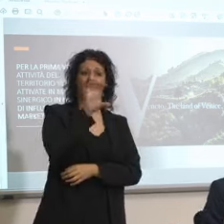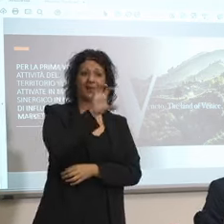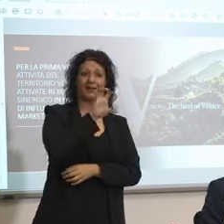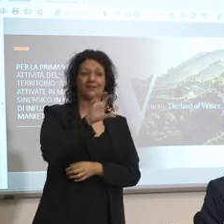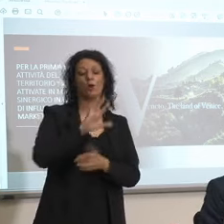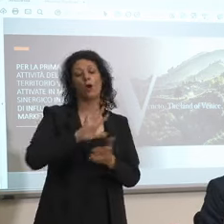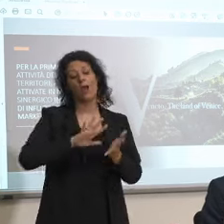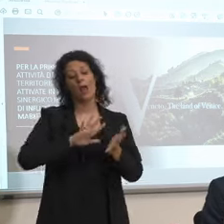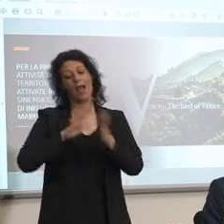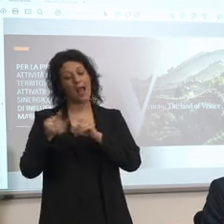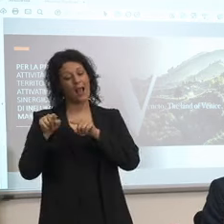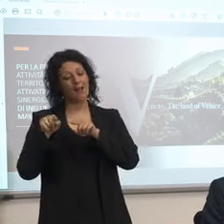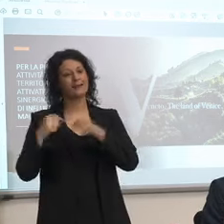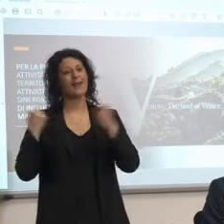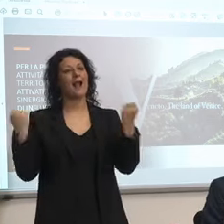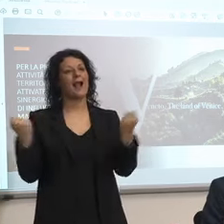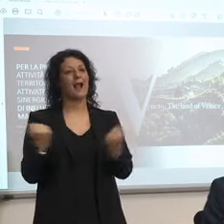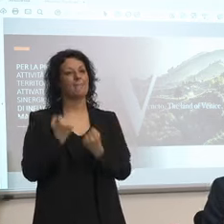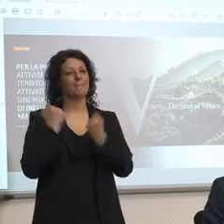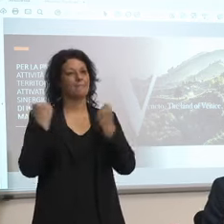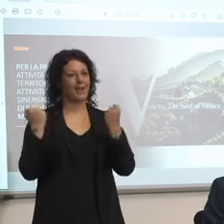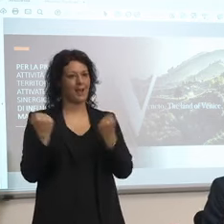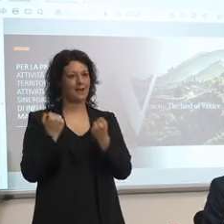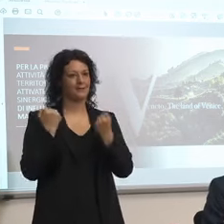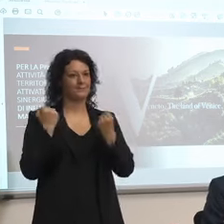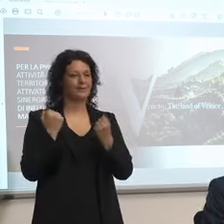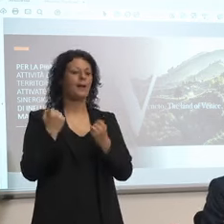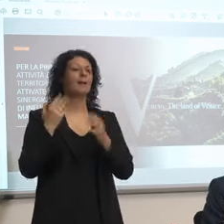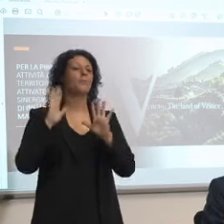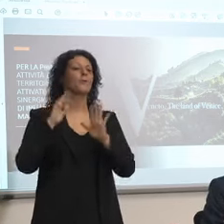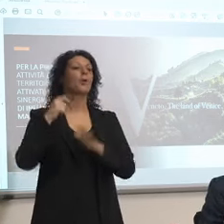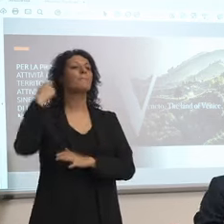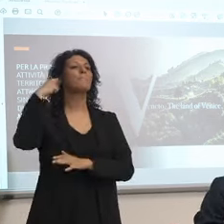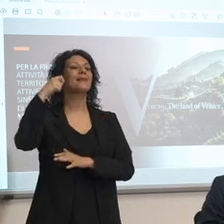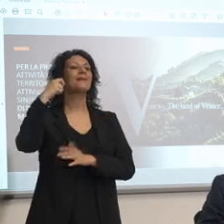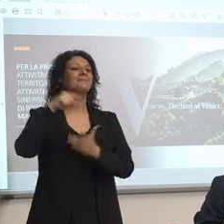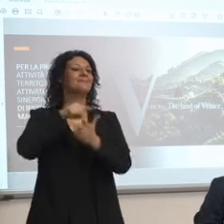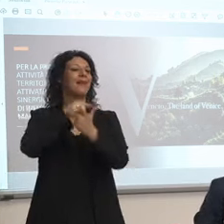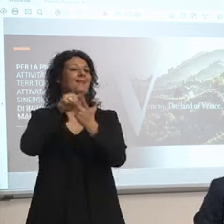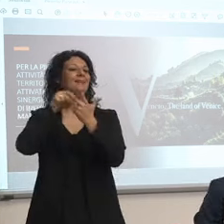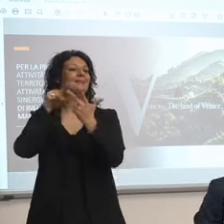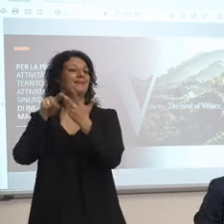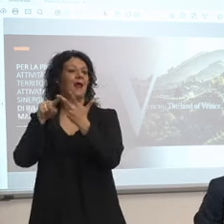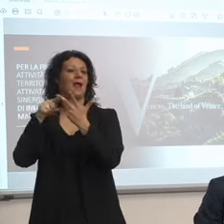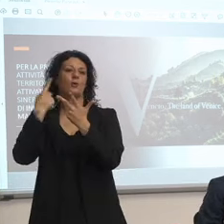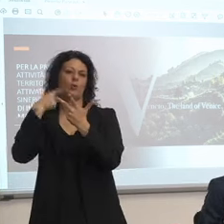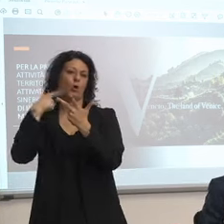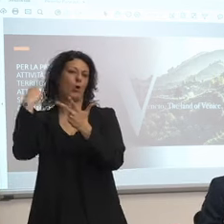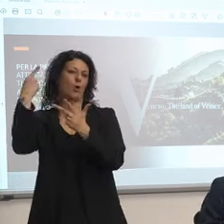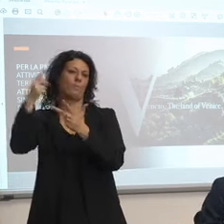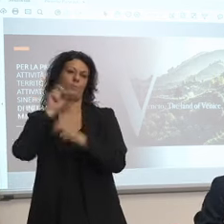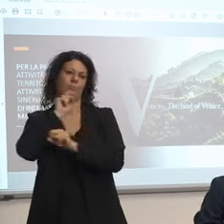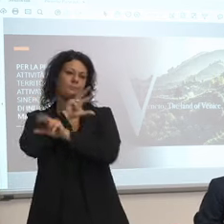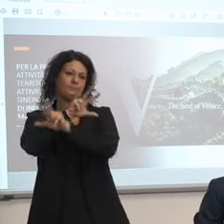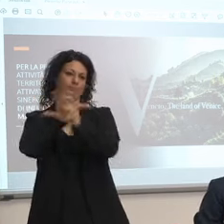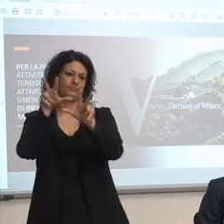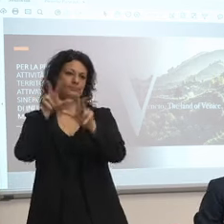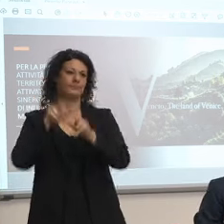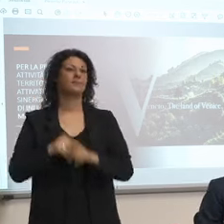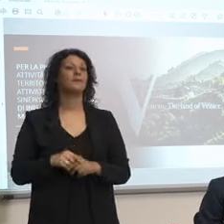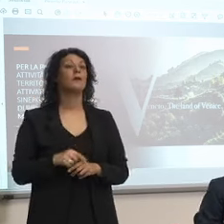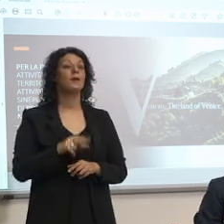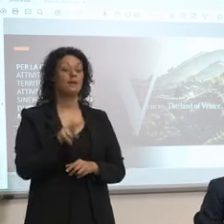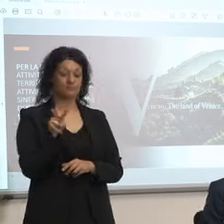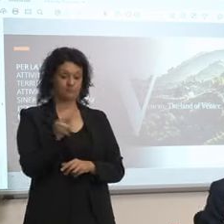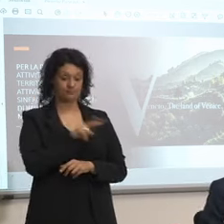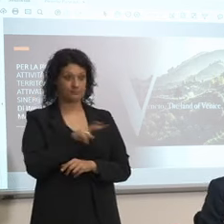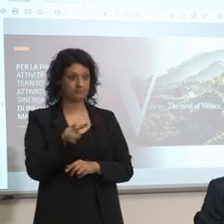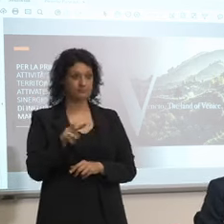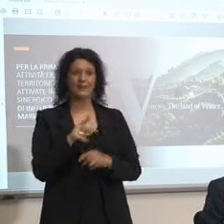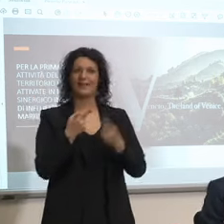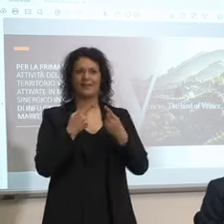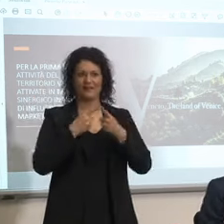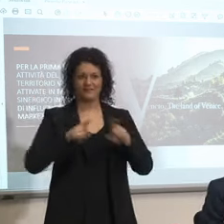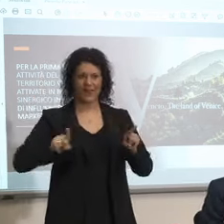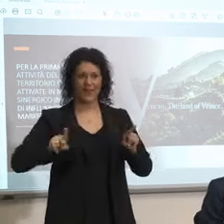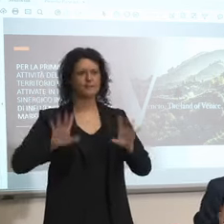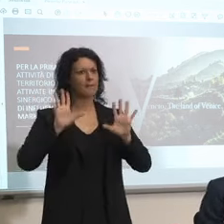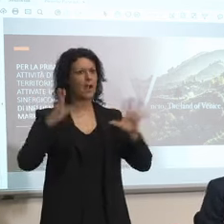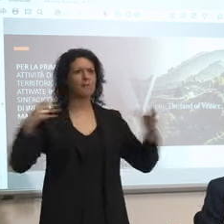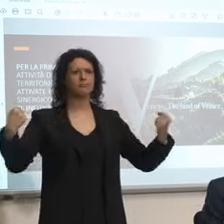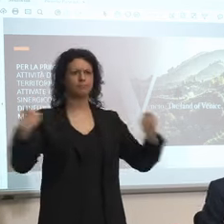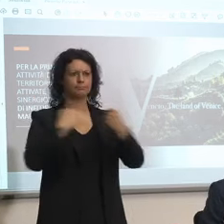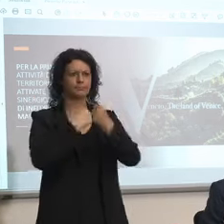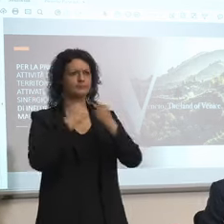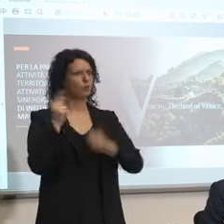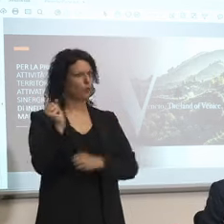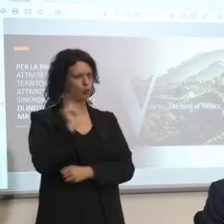presidenti la comunicheranno non c'entra con questa e non è in contrasto con questa perché ci